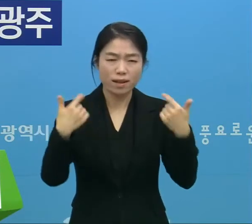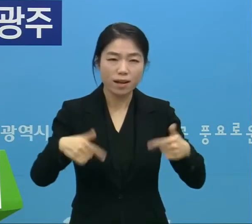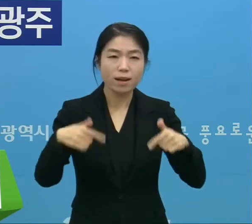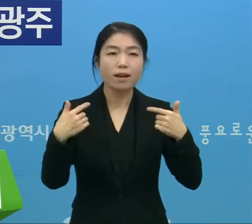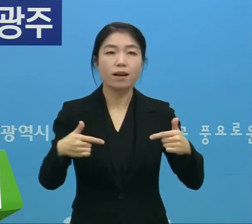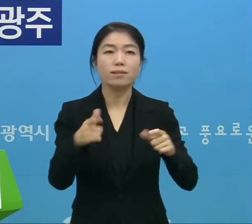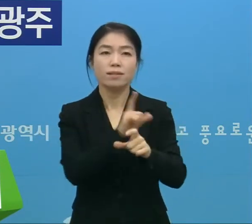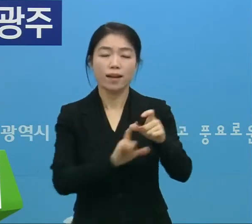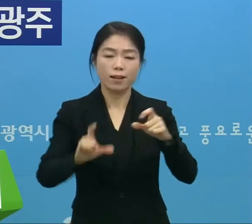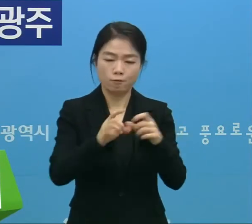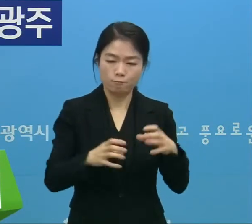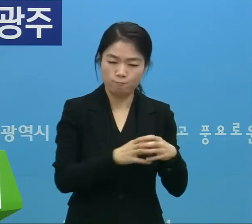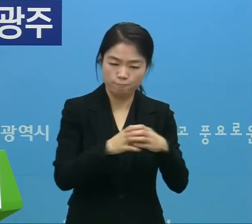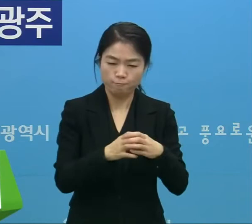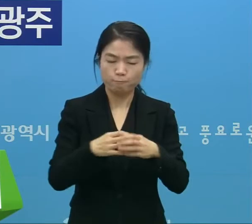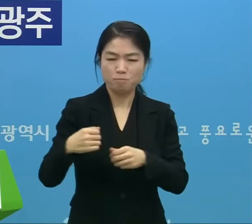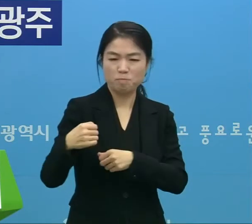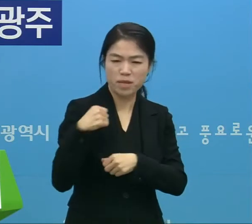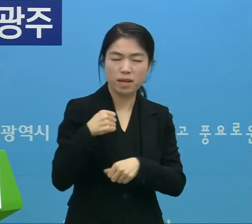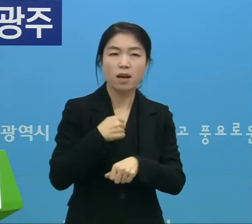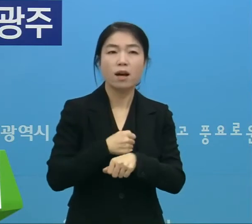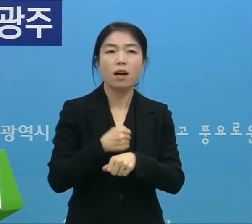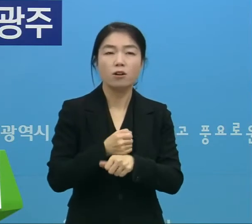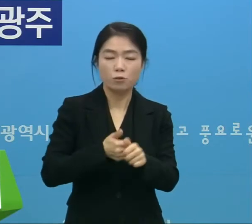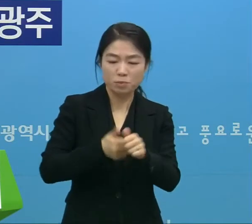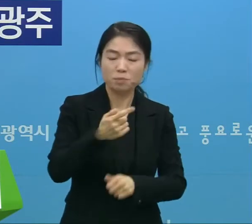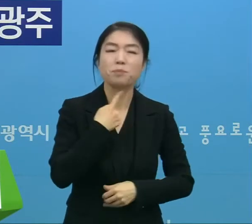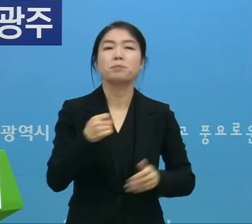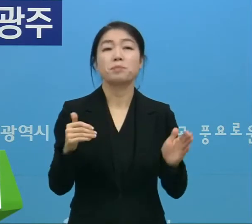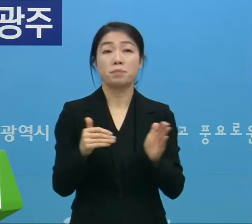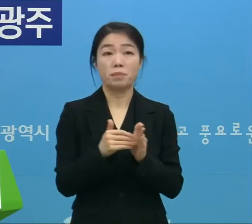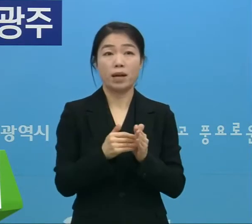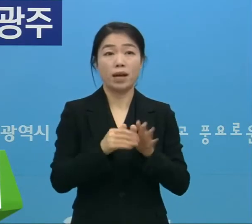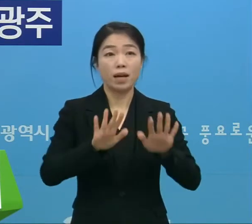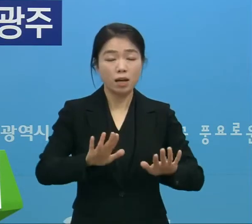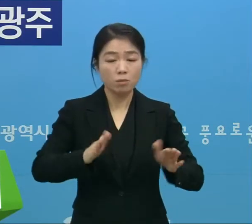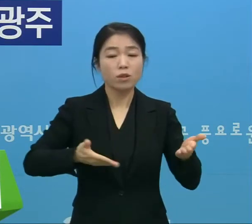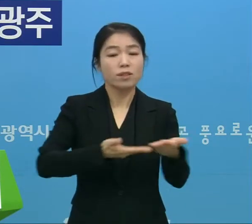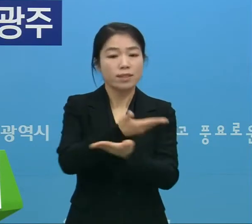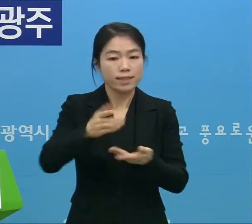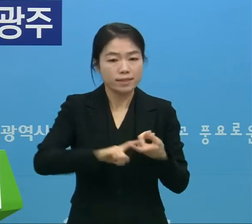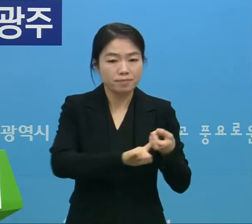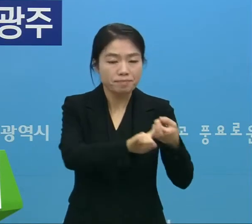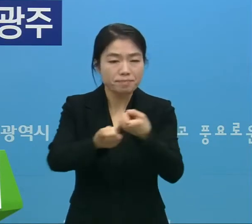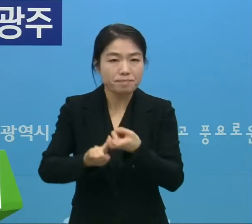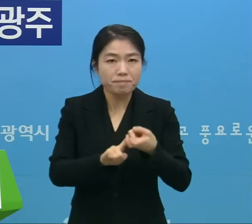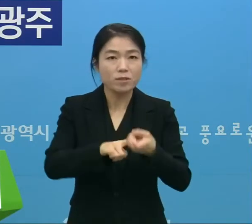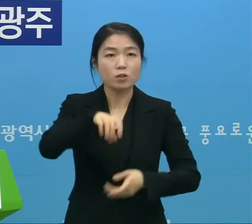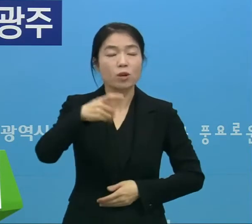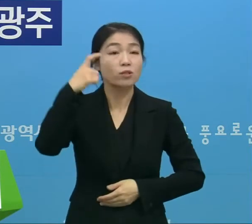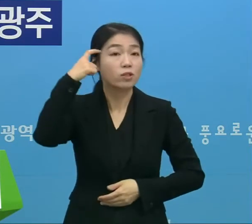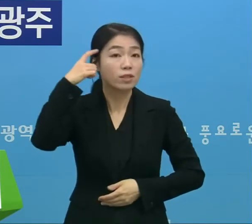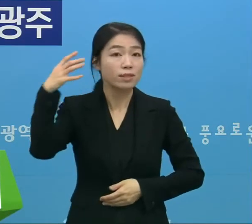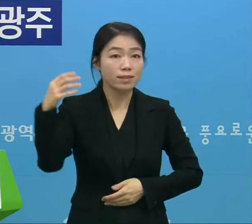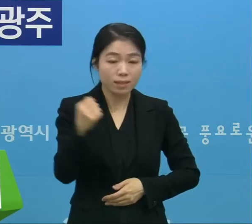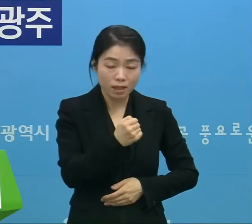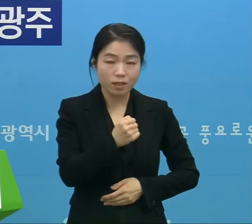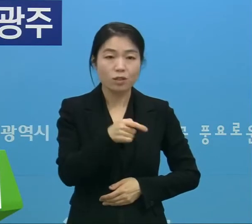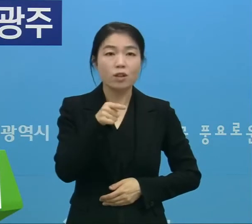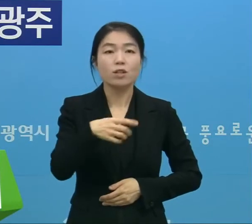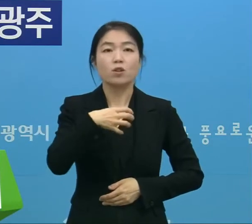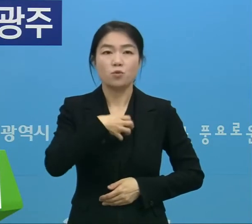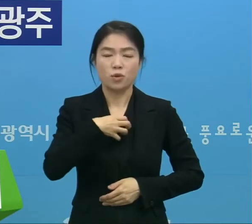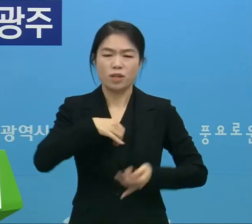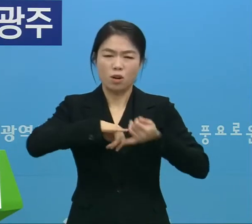더욱 뭉치고 강해지면서 극복해 왔습니다. 이번에도 나눔과 연대의 광주정신을 발휘해서